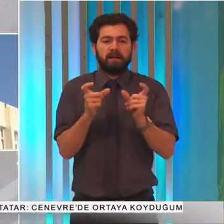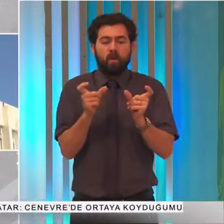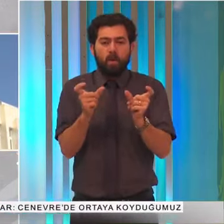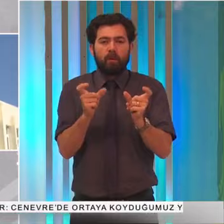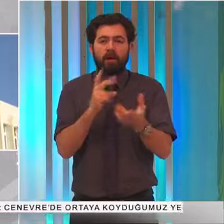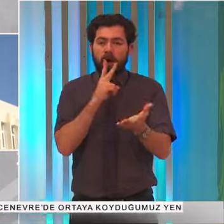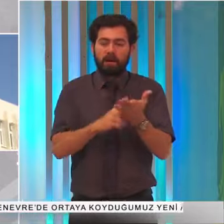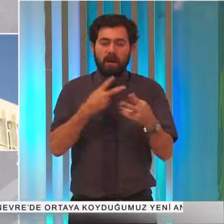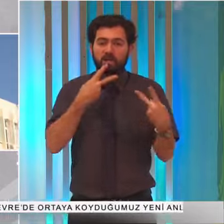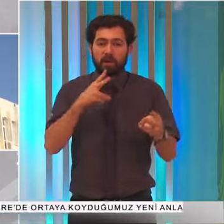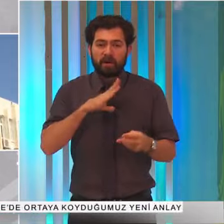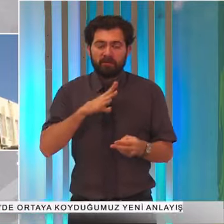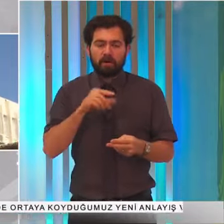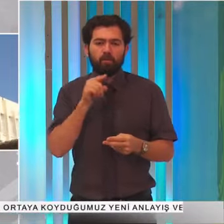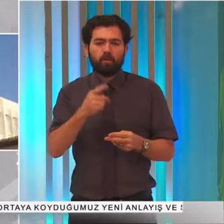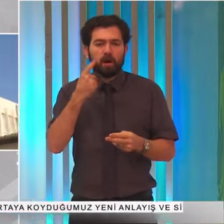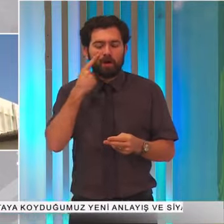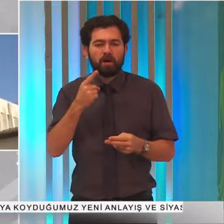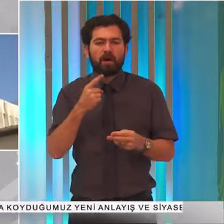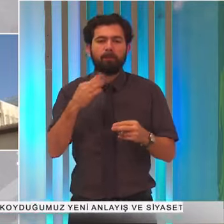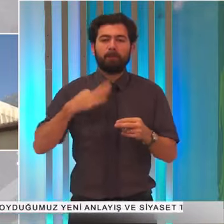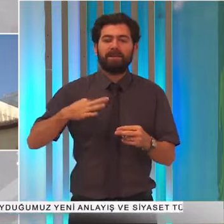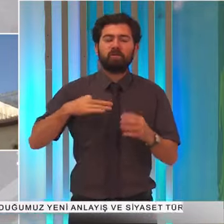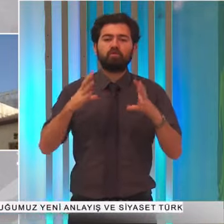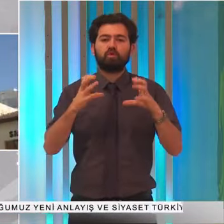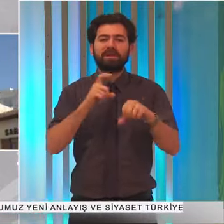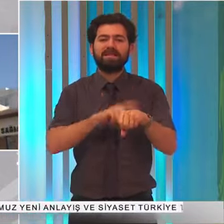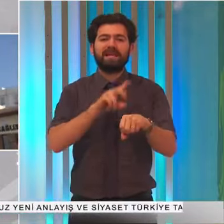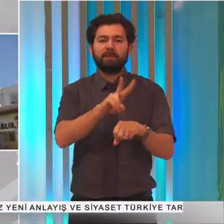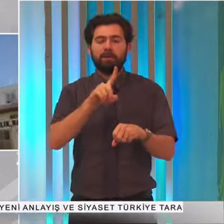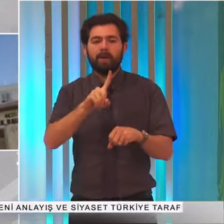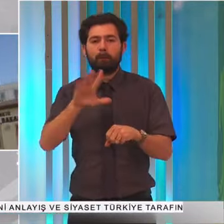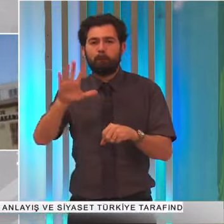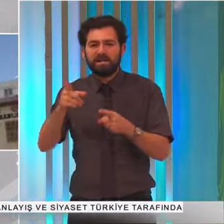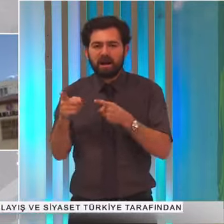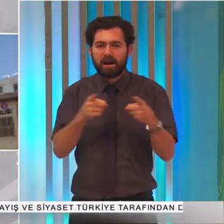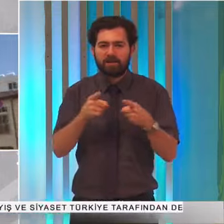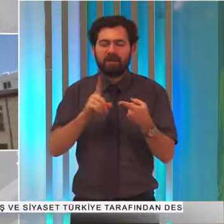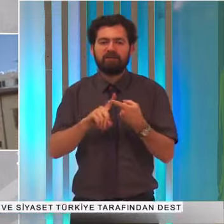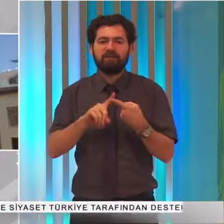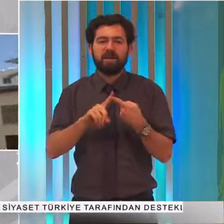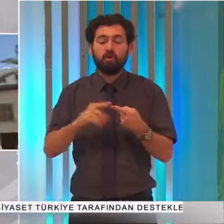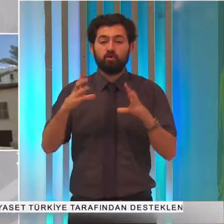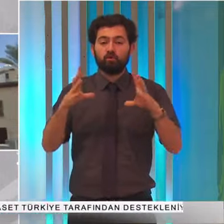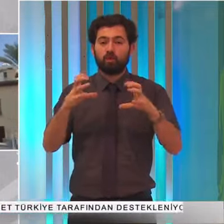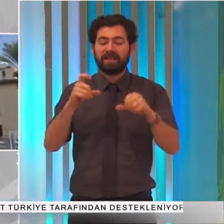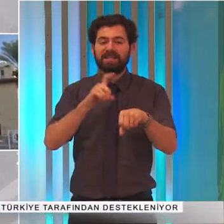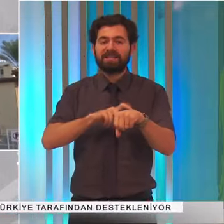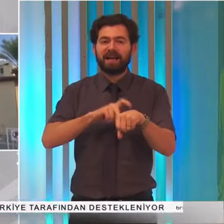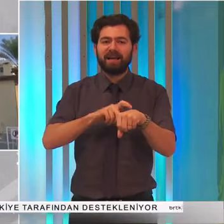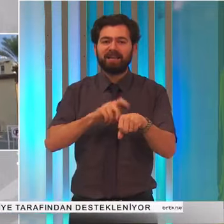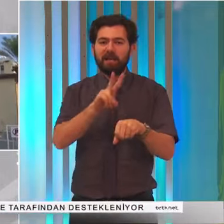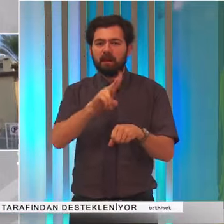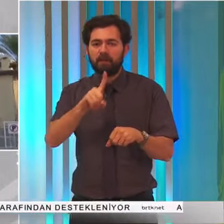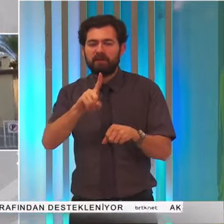Buna göre pazartesi cumartesi saat 21 ile 5 saatleri arasında ve cumartesi saat 21